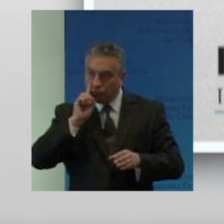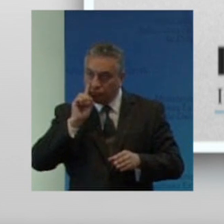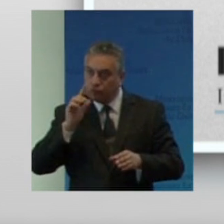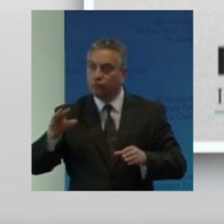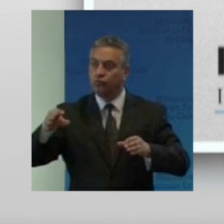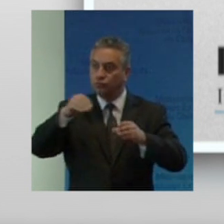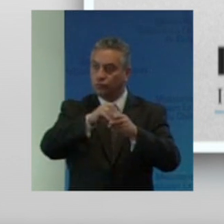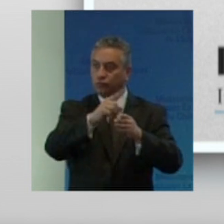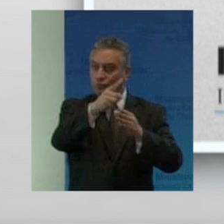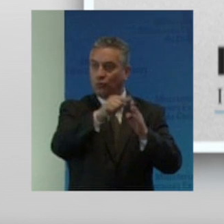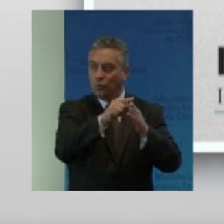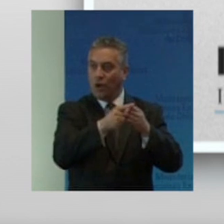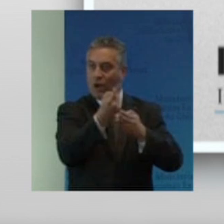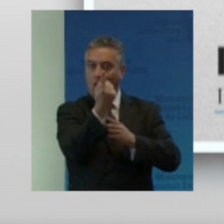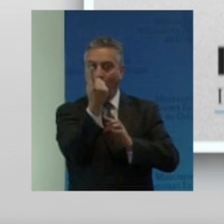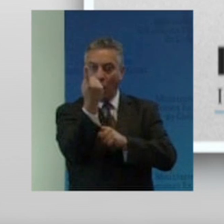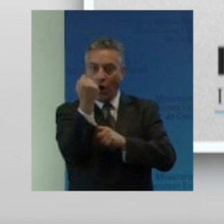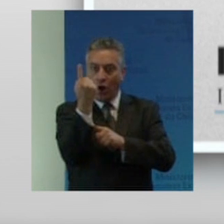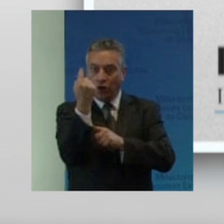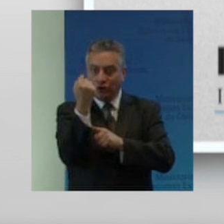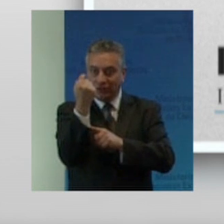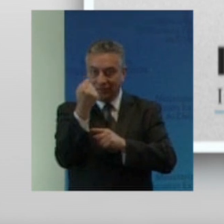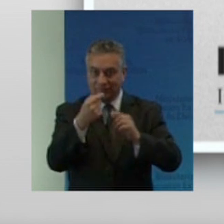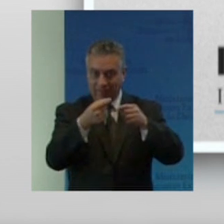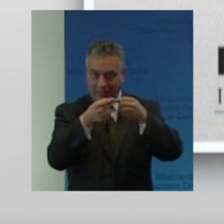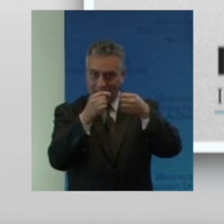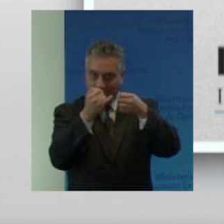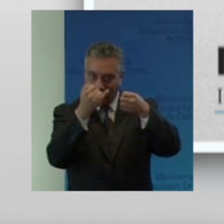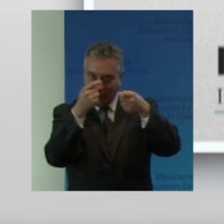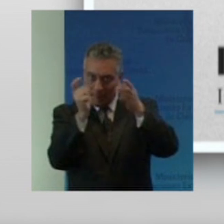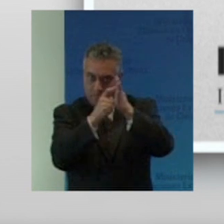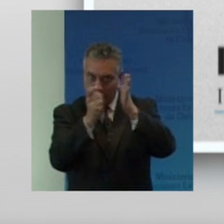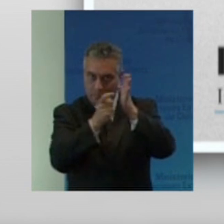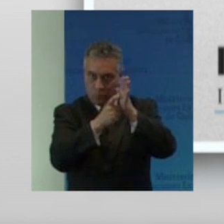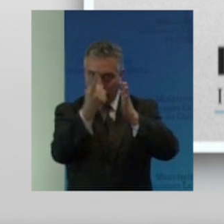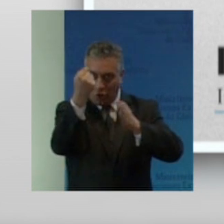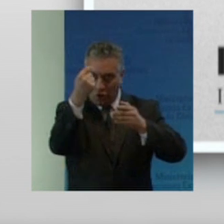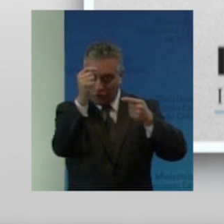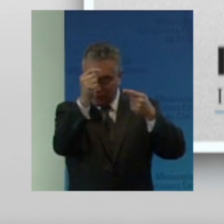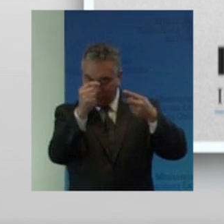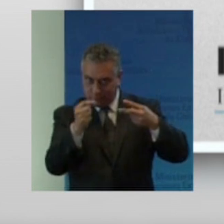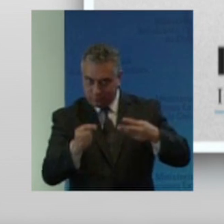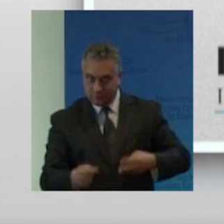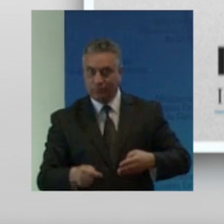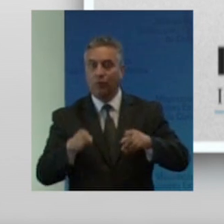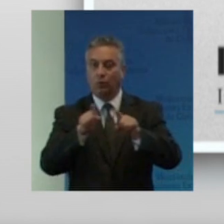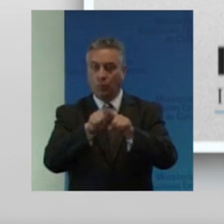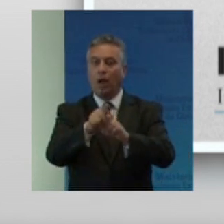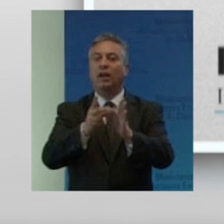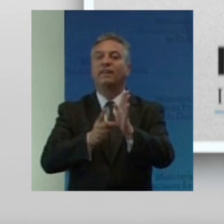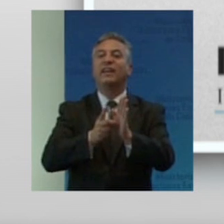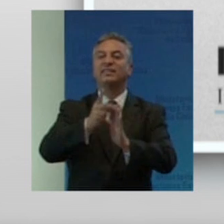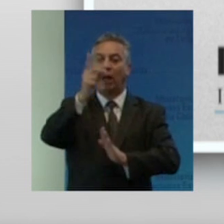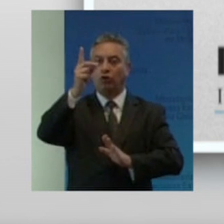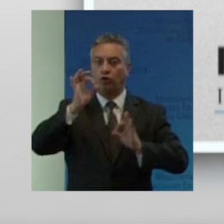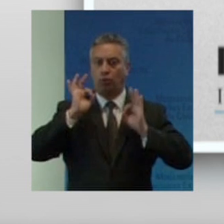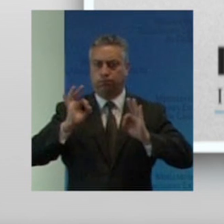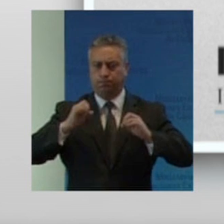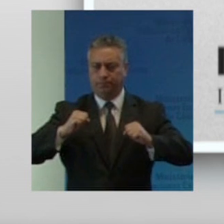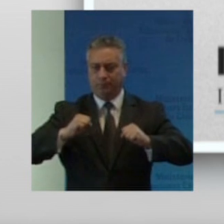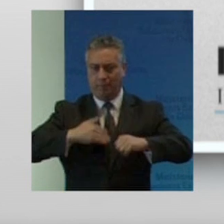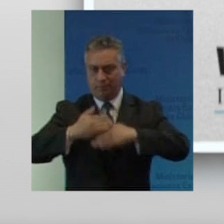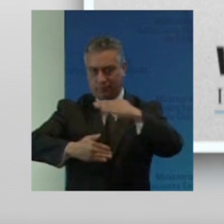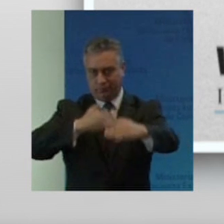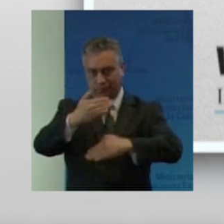indicadores para los objetos de desarrollo sostenible en marzo este año